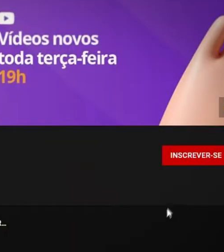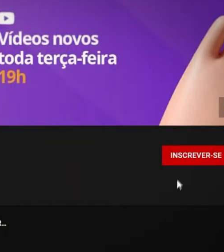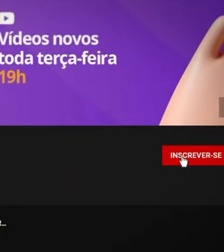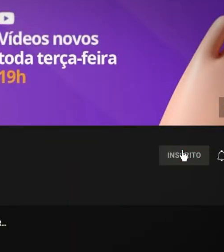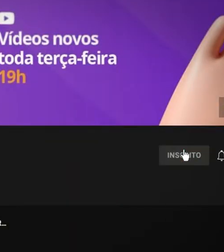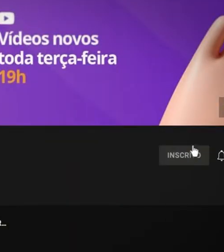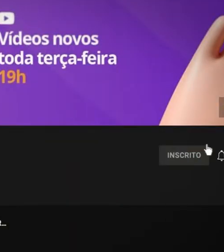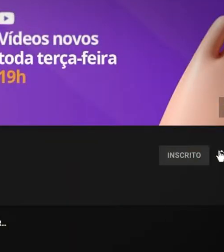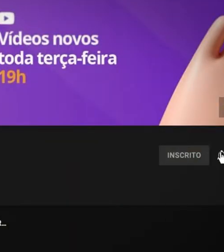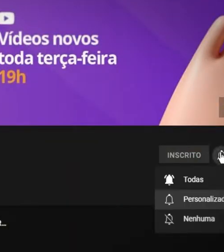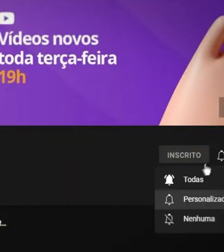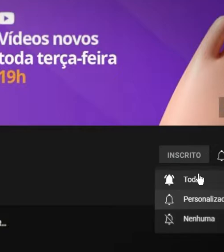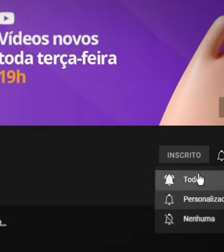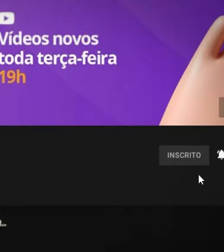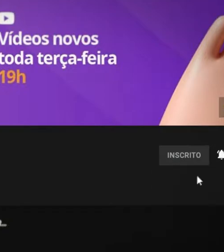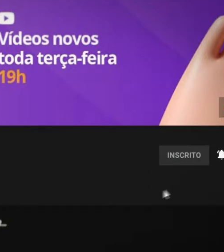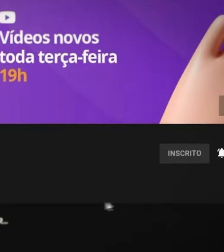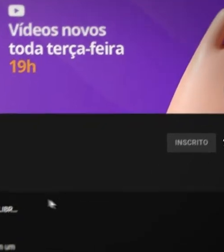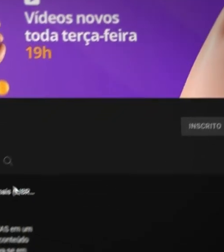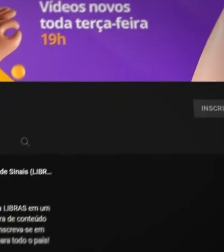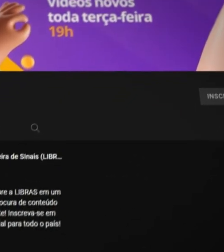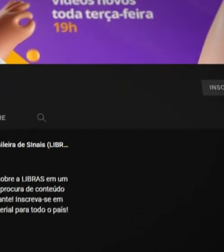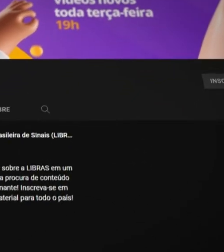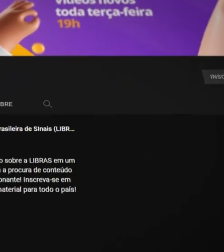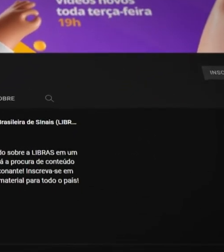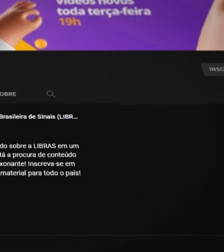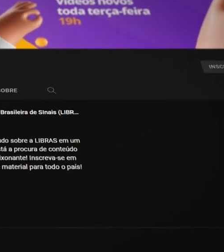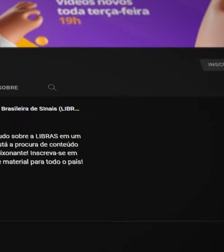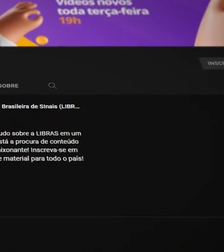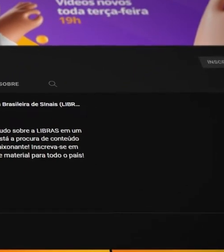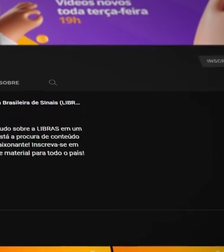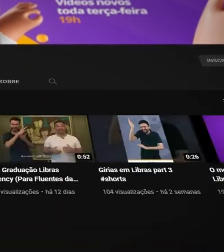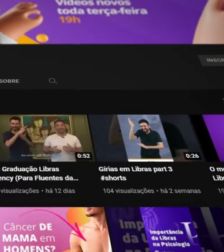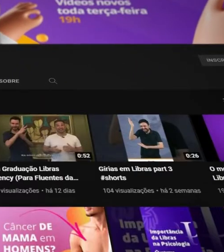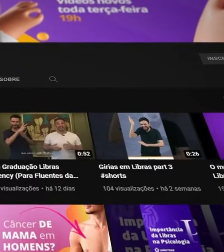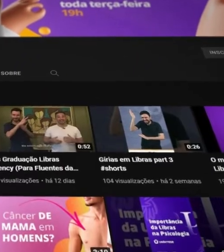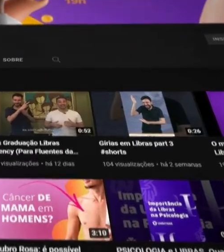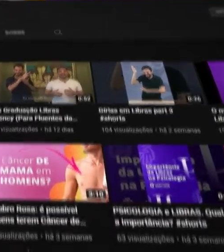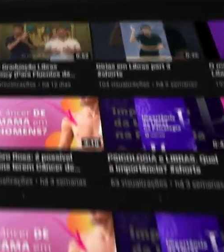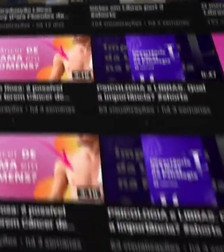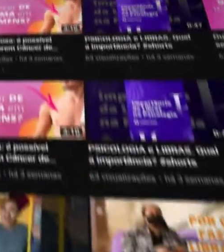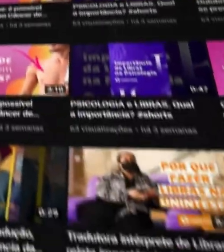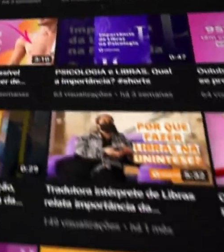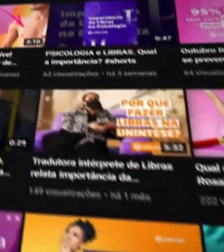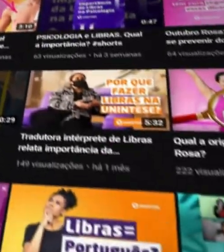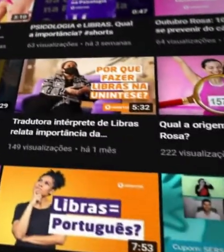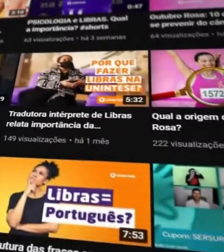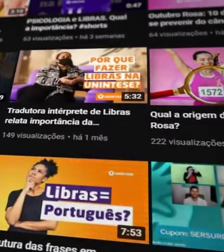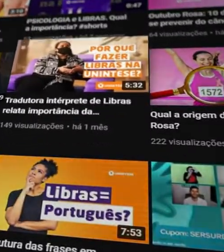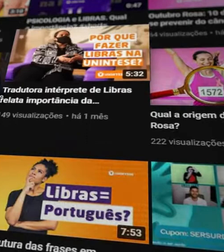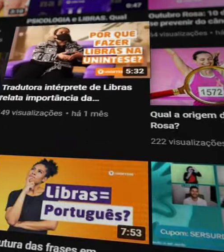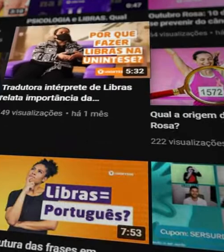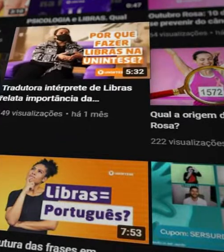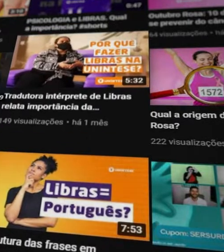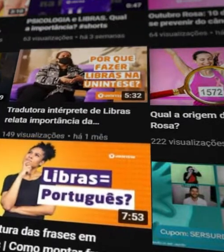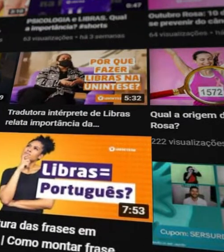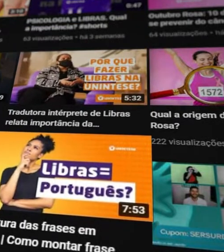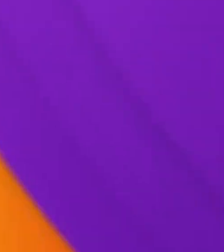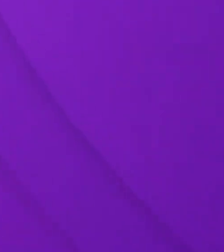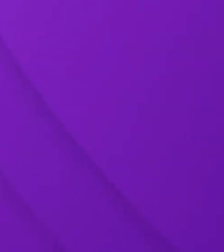no YouTube, se inscrever no canal e ativar o sininho das notificações. Mas aproveite e já deixe seu like nesse vídeo. Combinado?